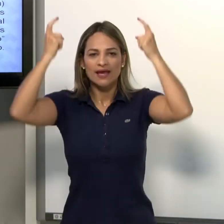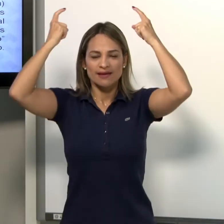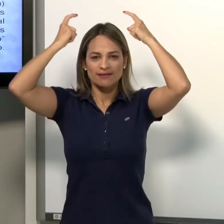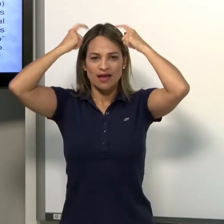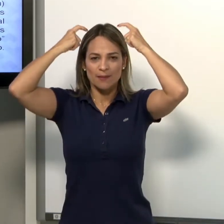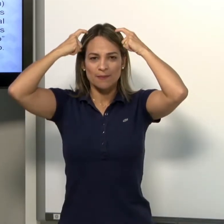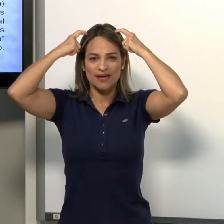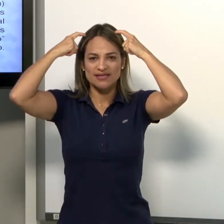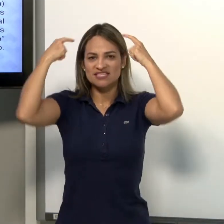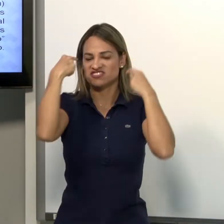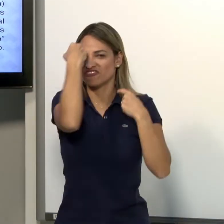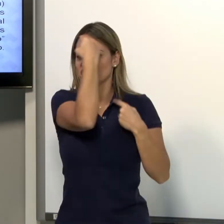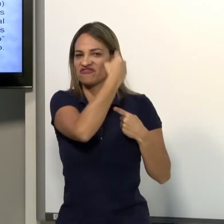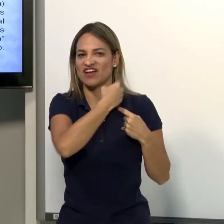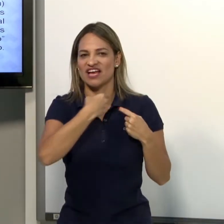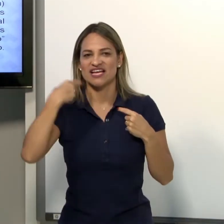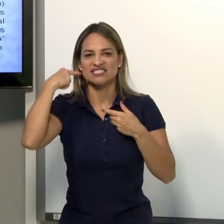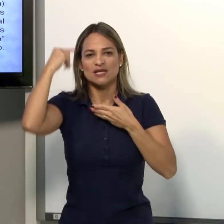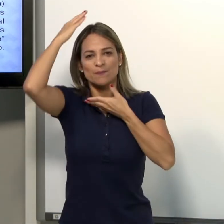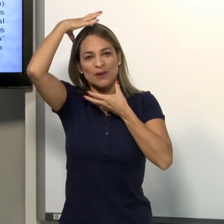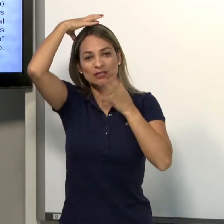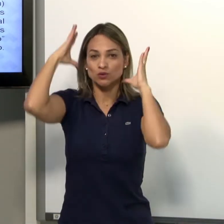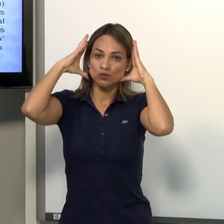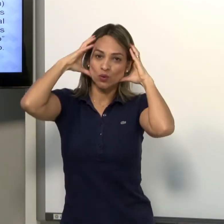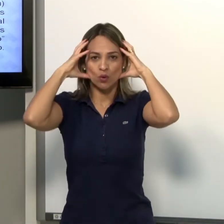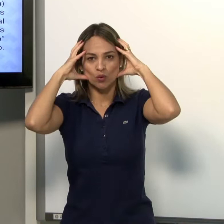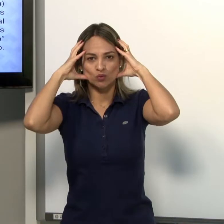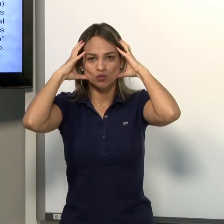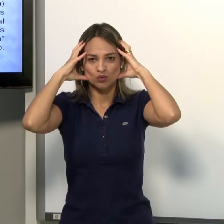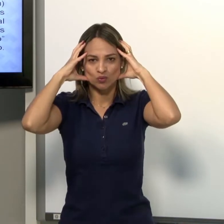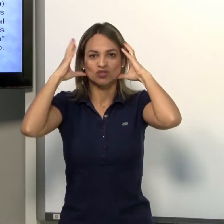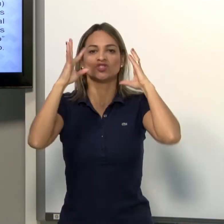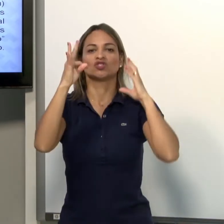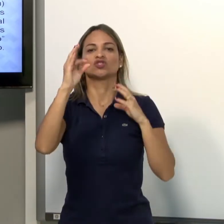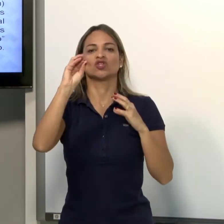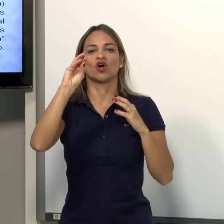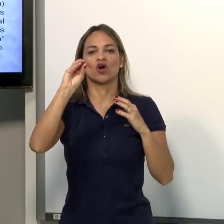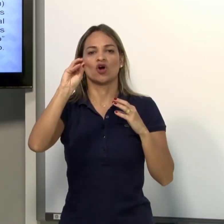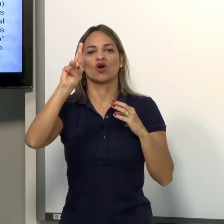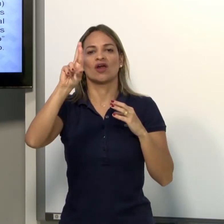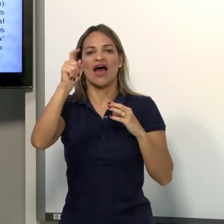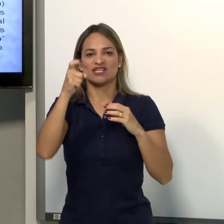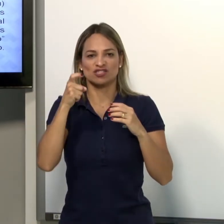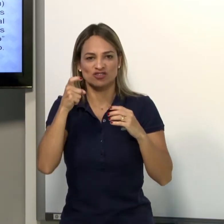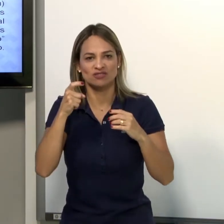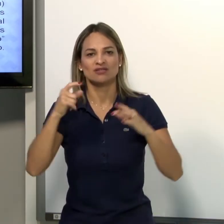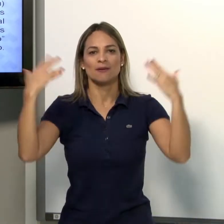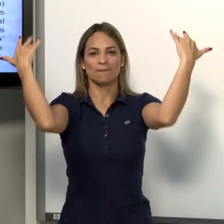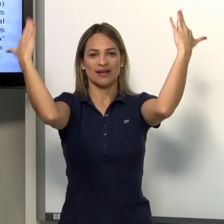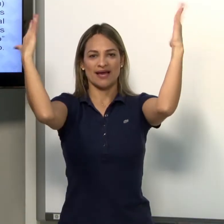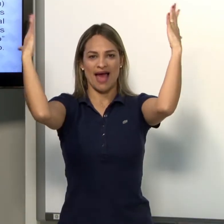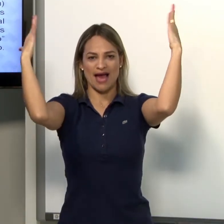cabeça, face, pescoço, tórax, braços.